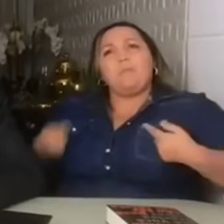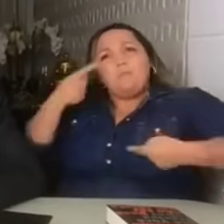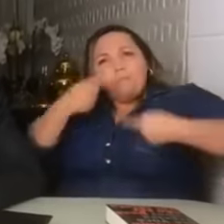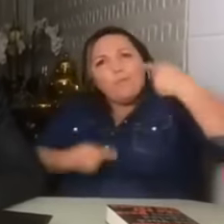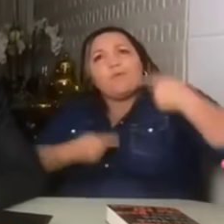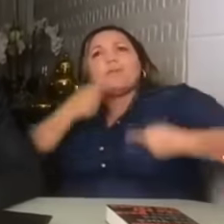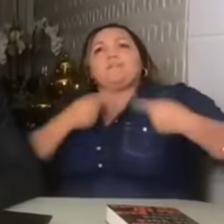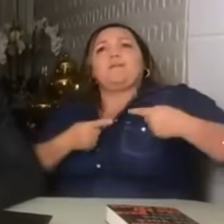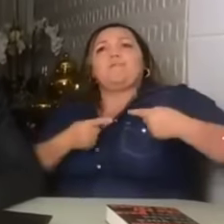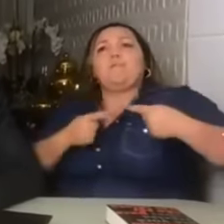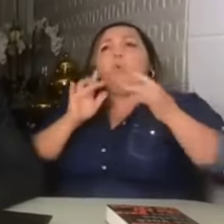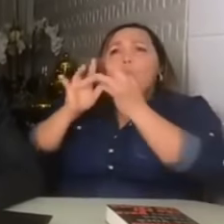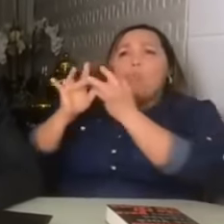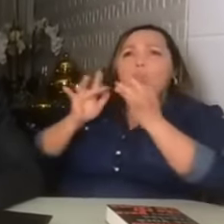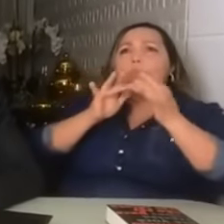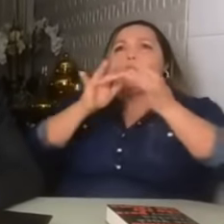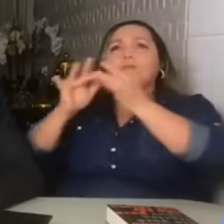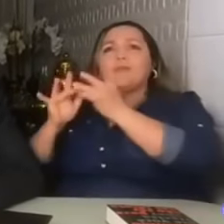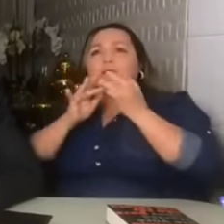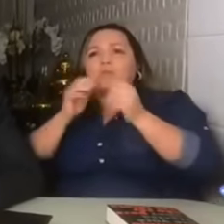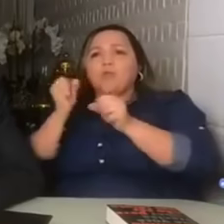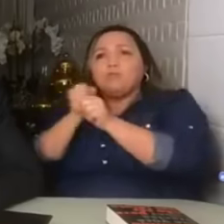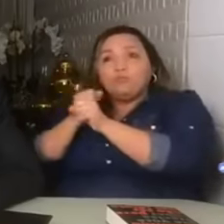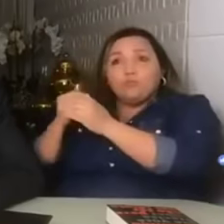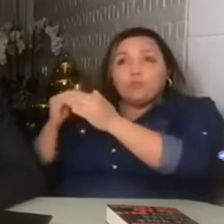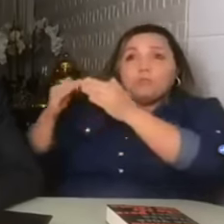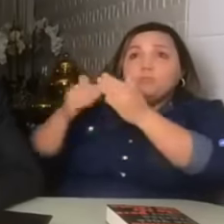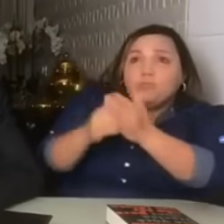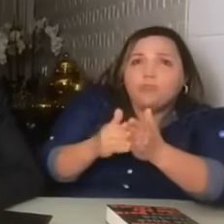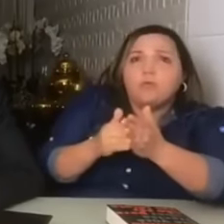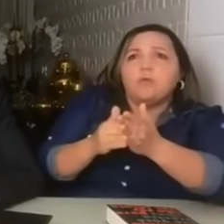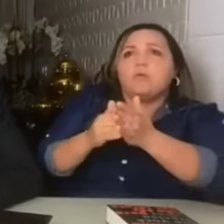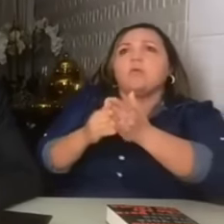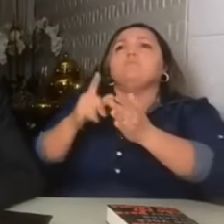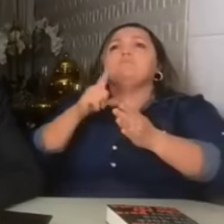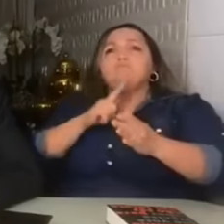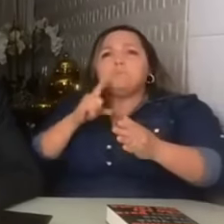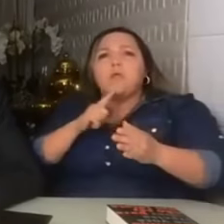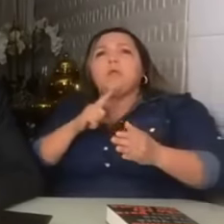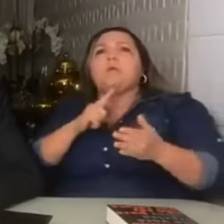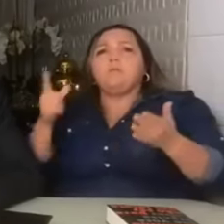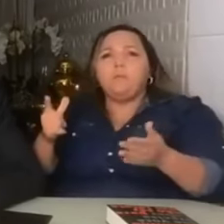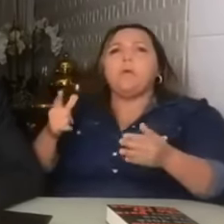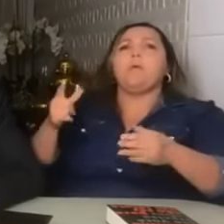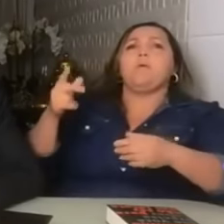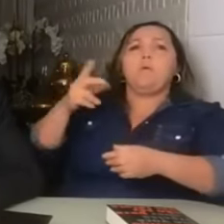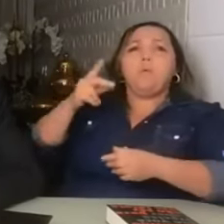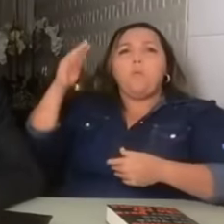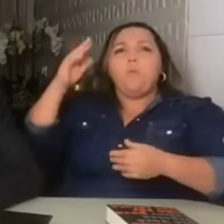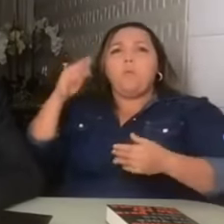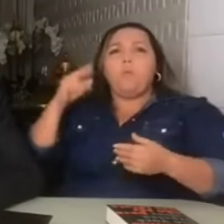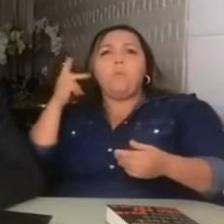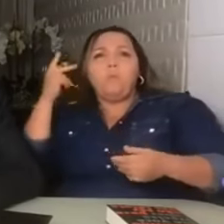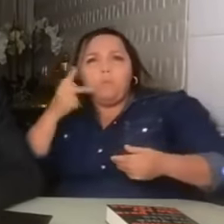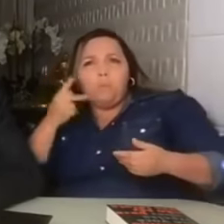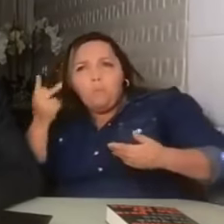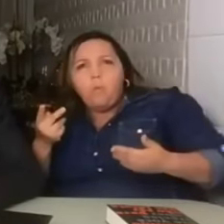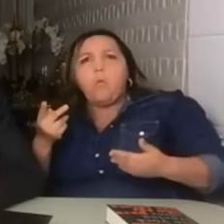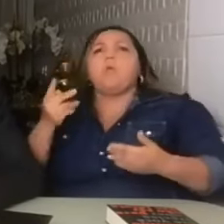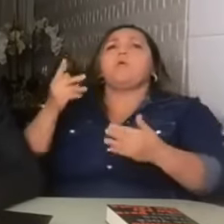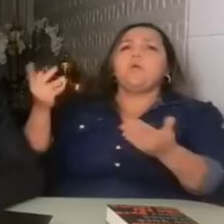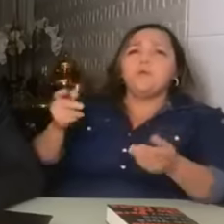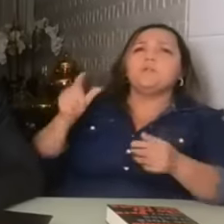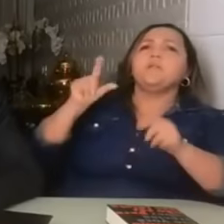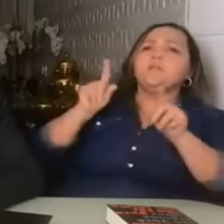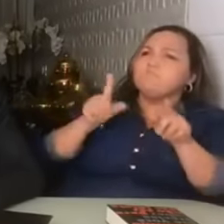longo dos últimos anos, como parlamentares. Todos os compromissos assumidos serão cumpridos, com as